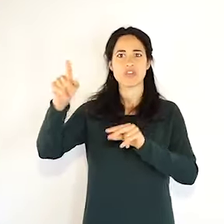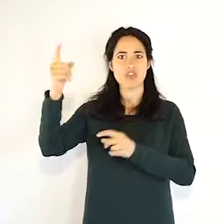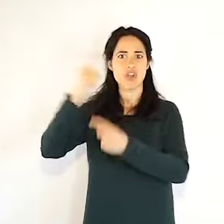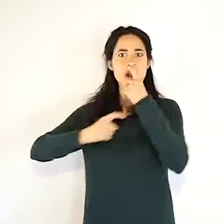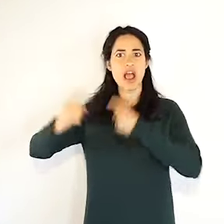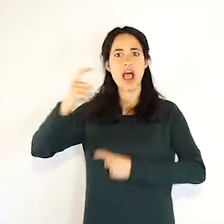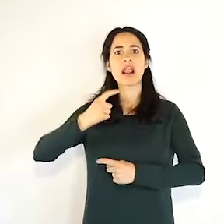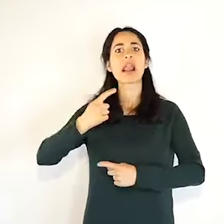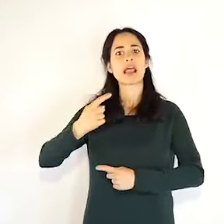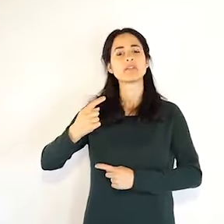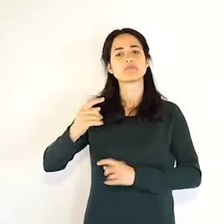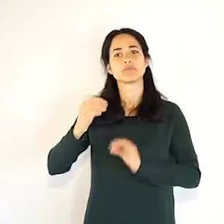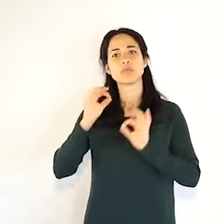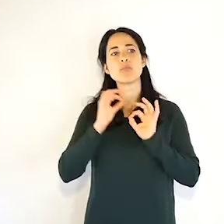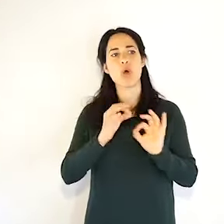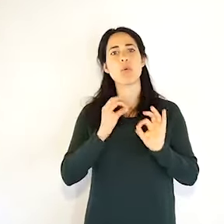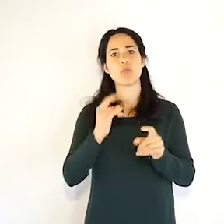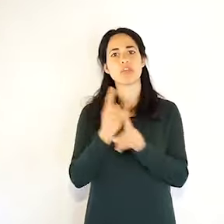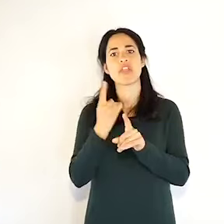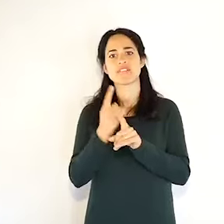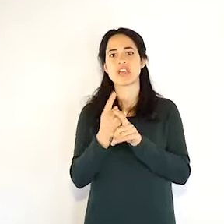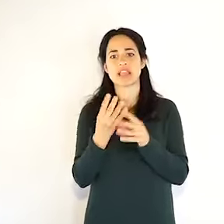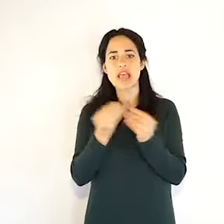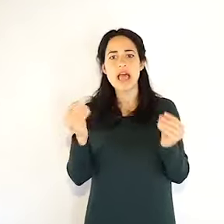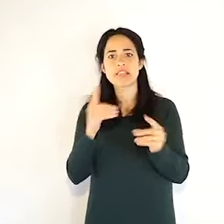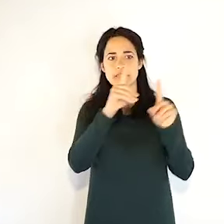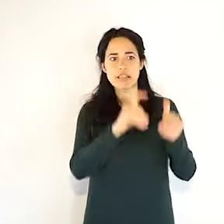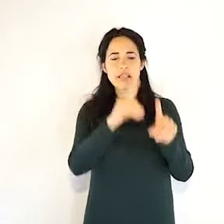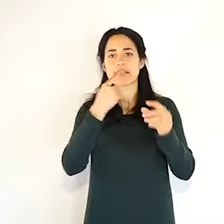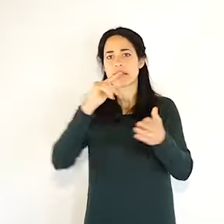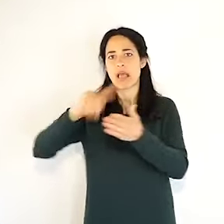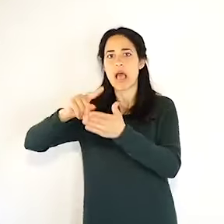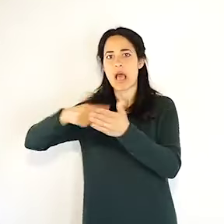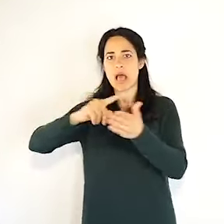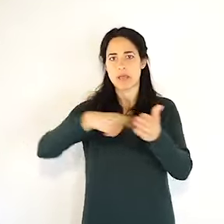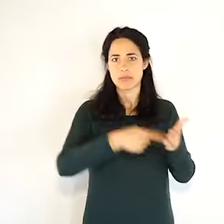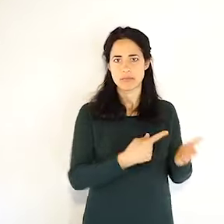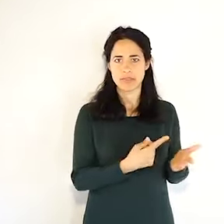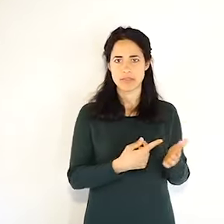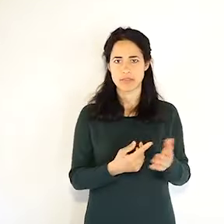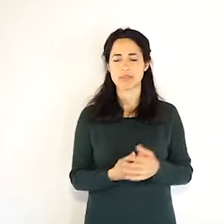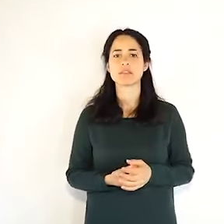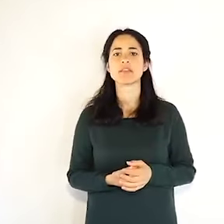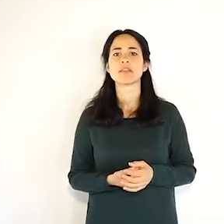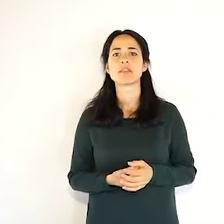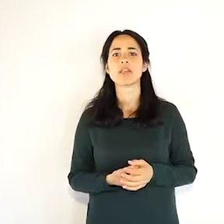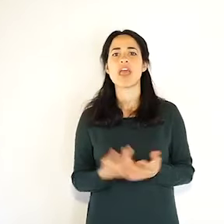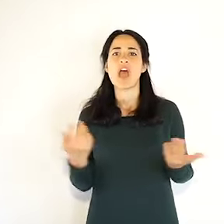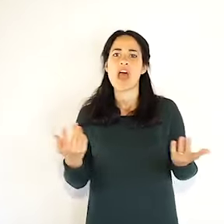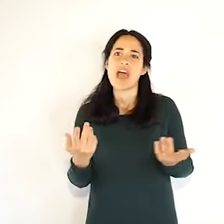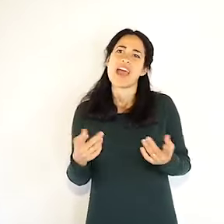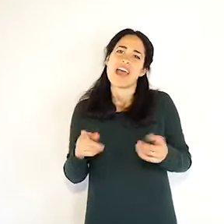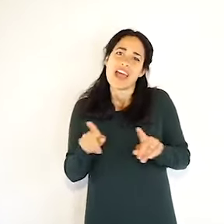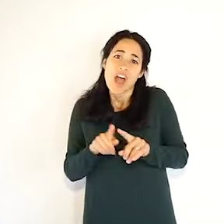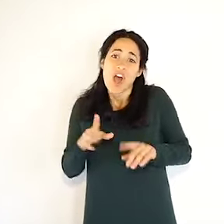che voi segnalate, che avete segnalato nei giorni scorsi, e cioè persone che